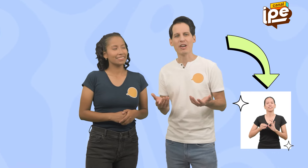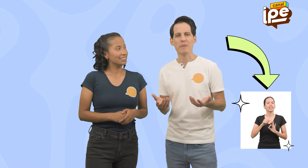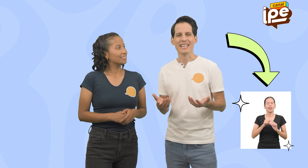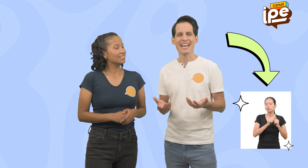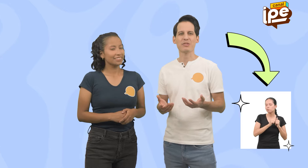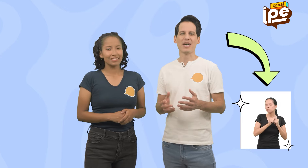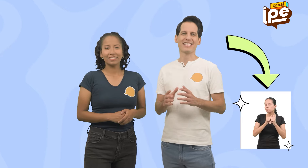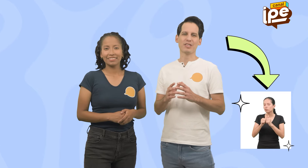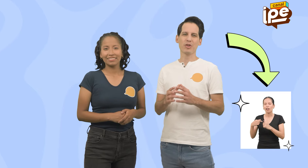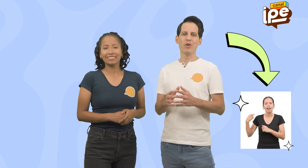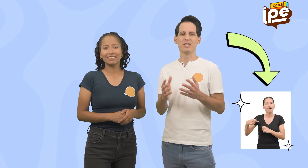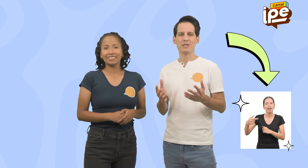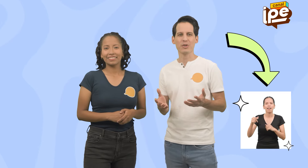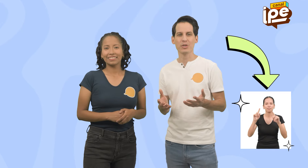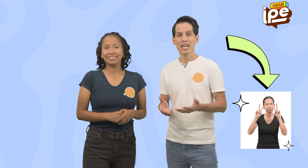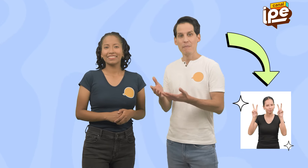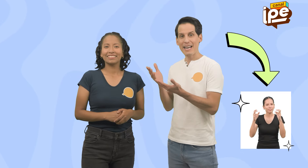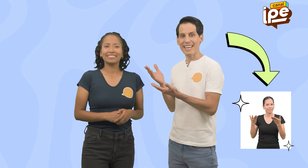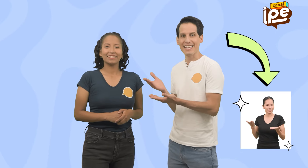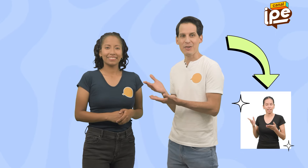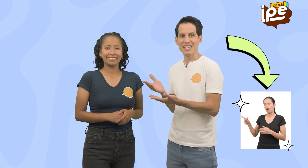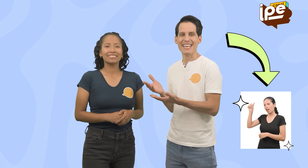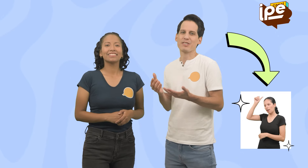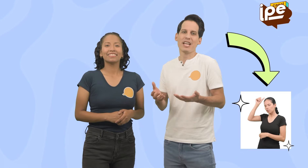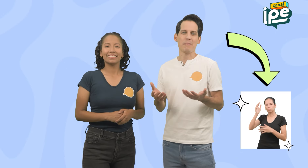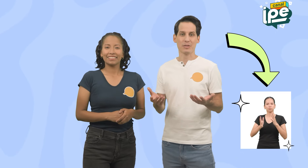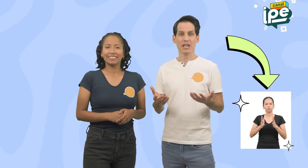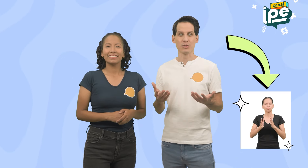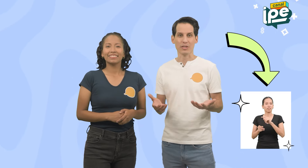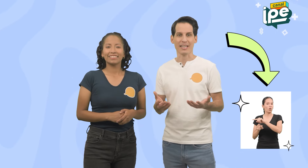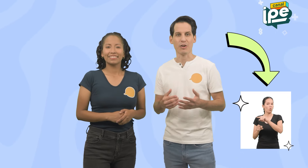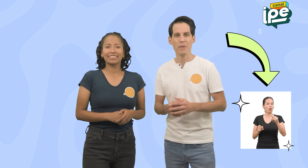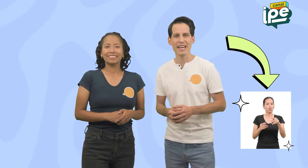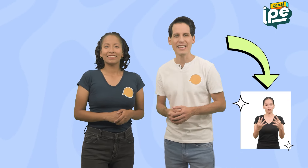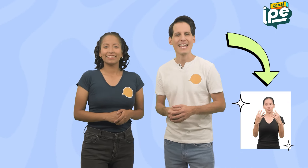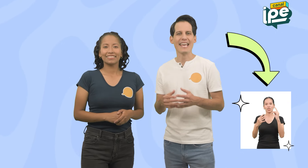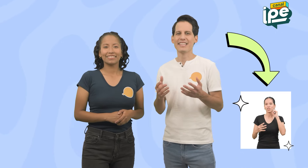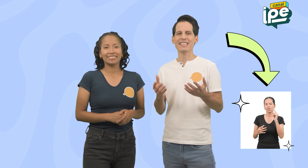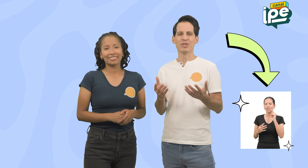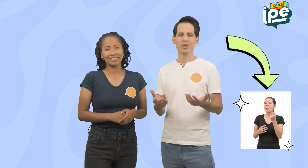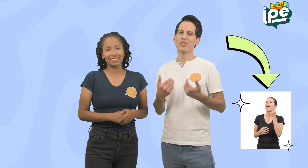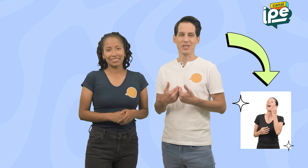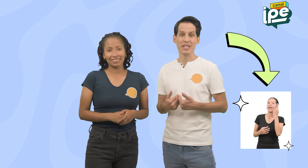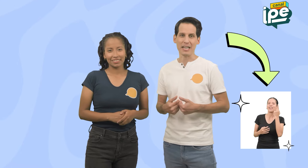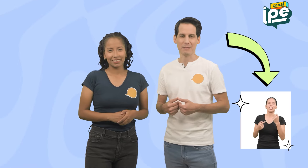acompañará durante todos los episodios para que Ana Rosa y todas las personas sordas que nos vean entiendan todo lo que yo diga